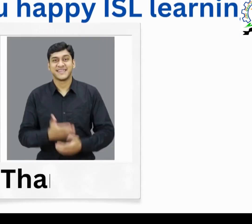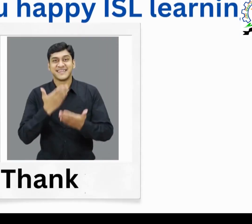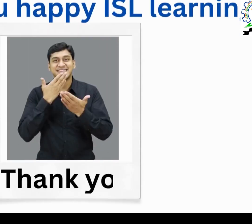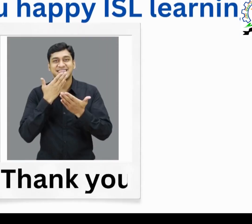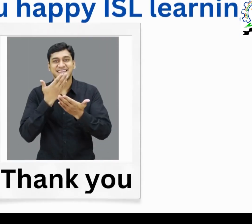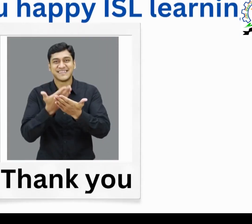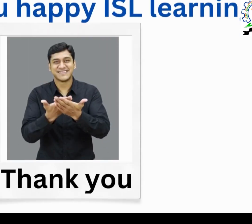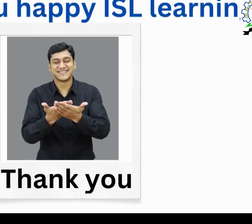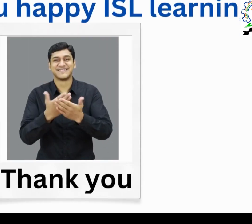थेंक यू